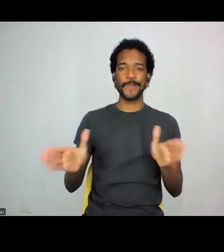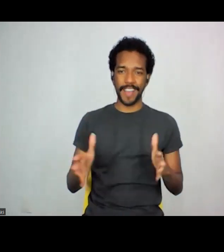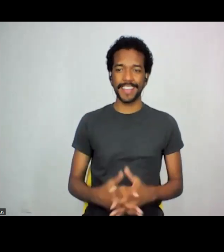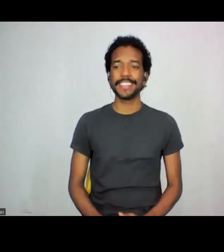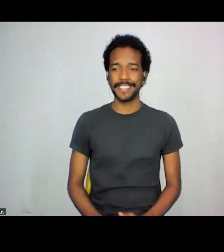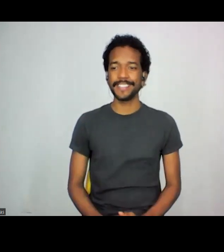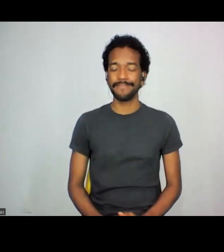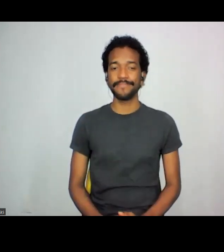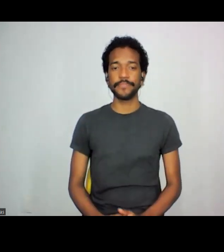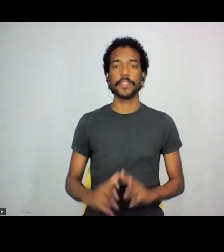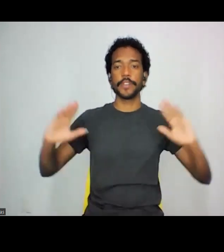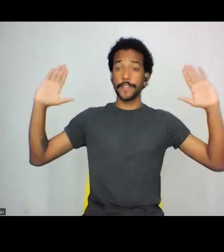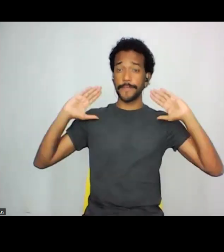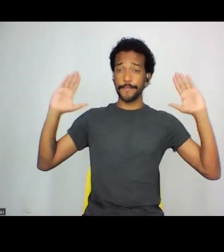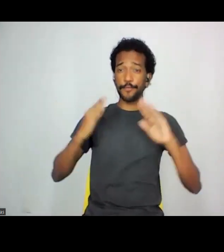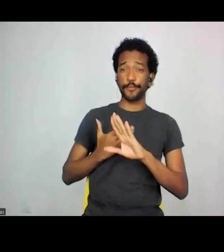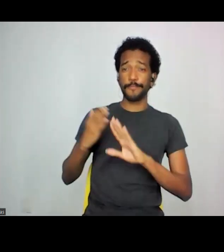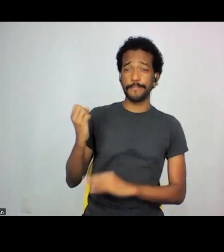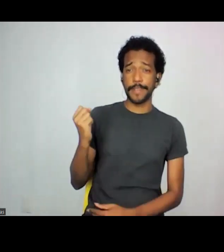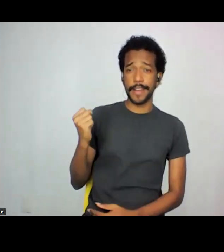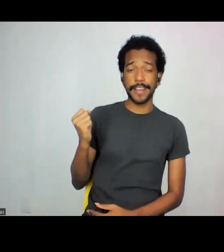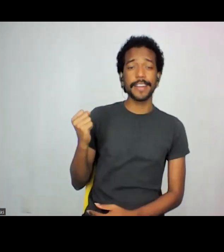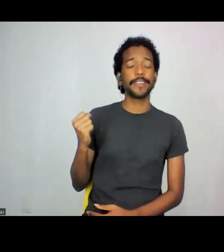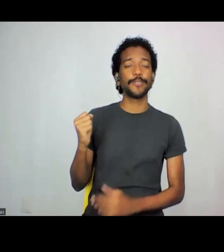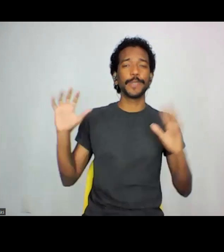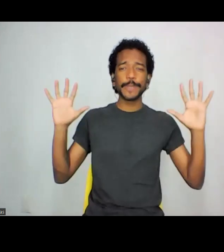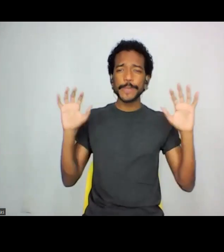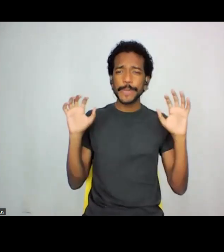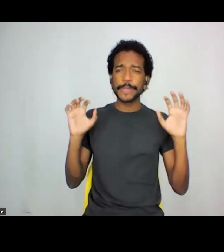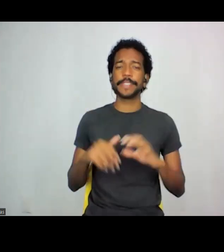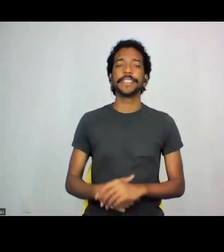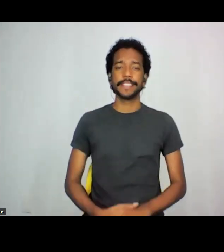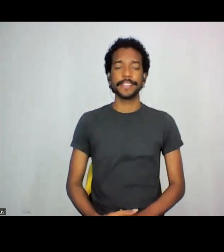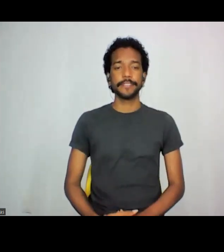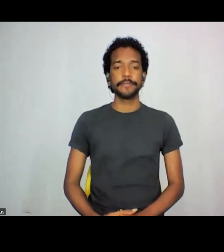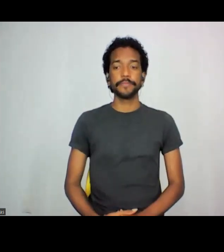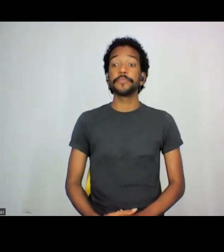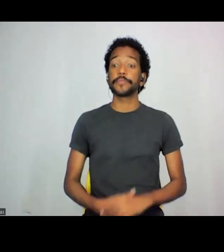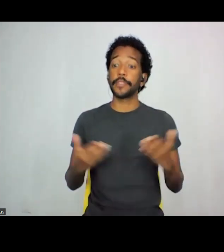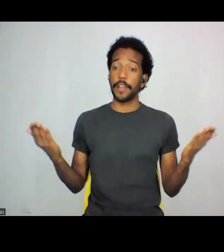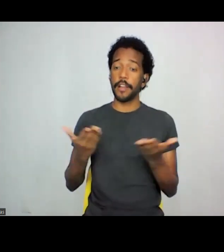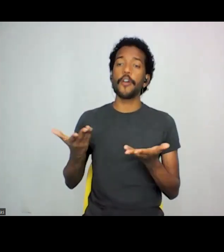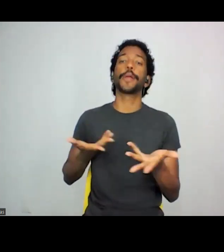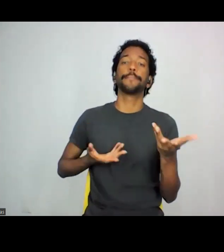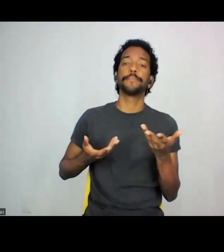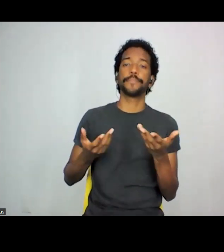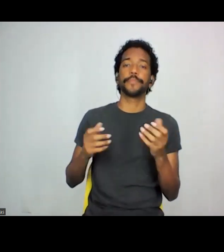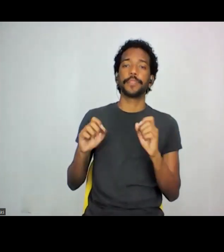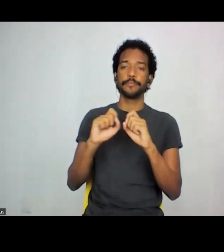o fundo branco, um pouco desfocado. Eu vou compartilhar aqui a minha